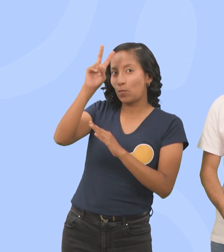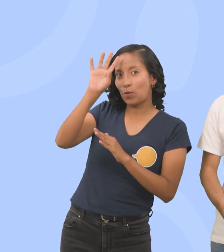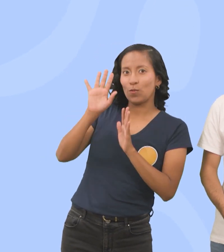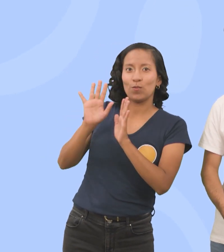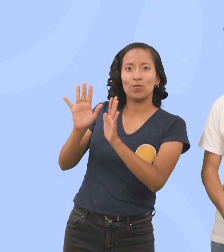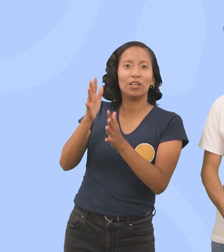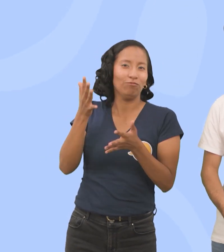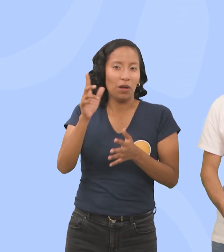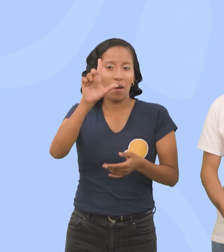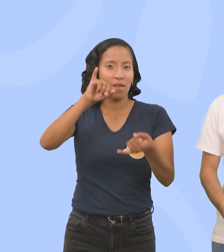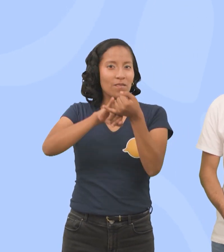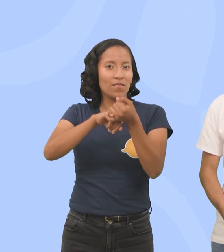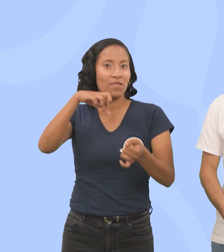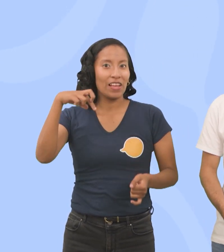del Perú, la LSP